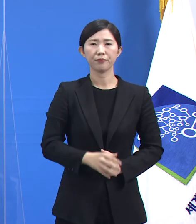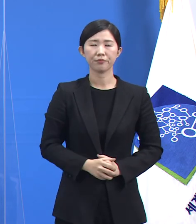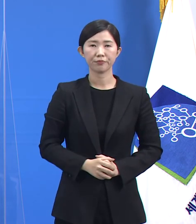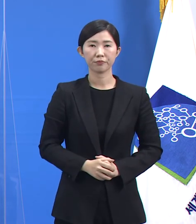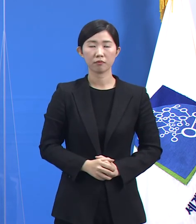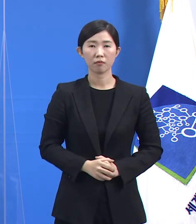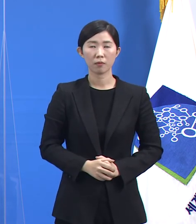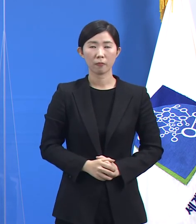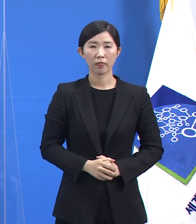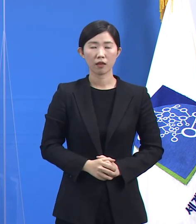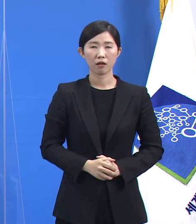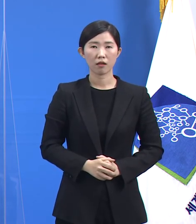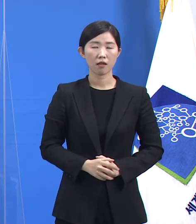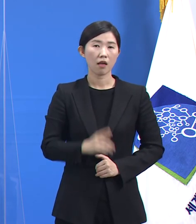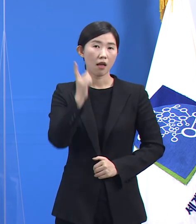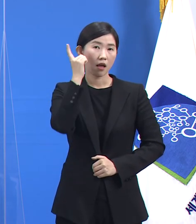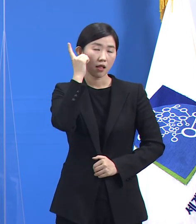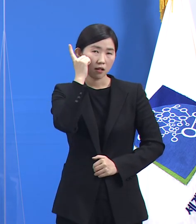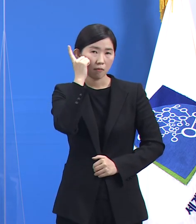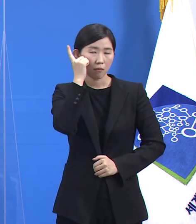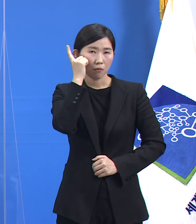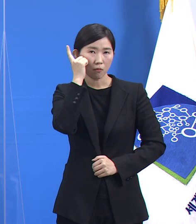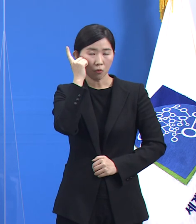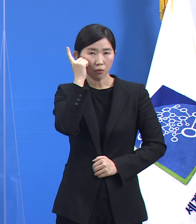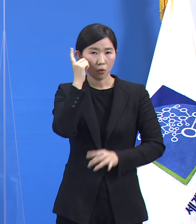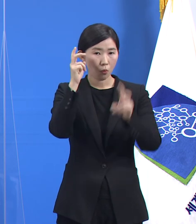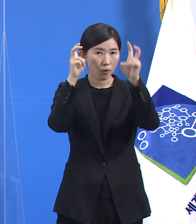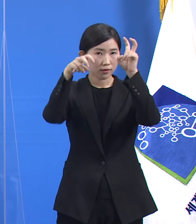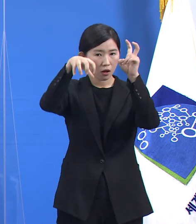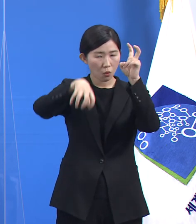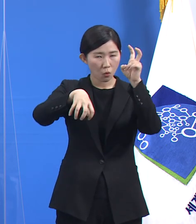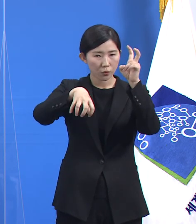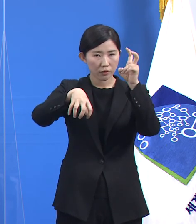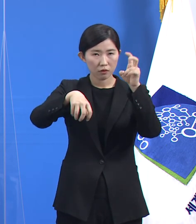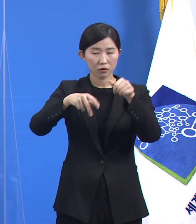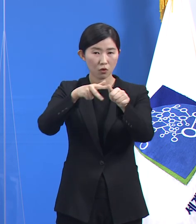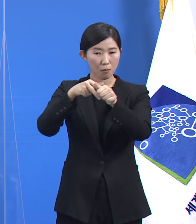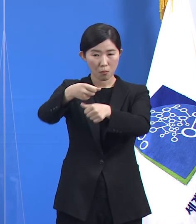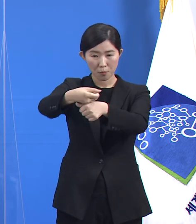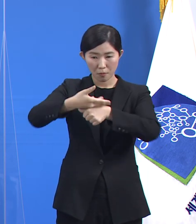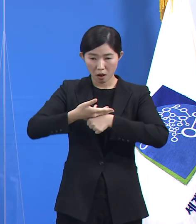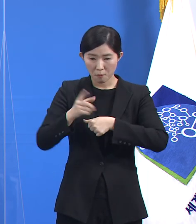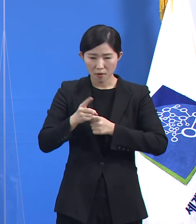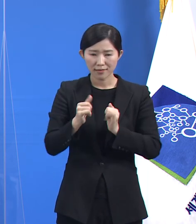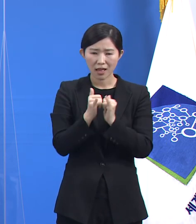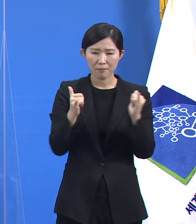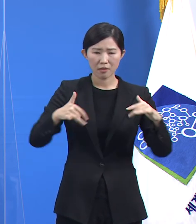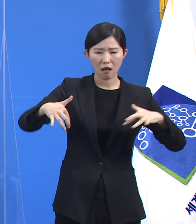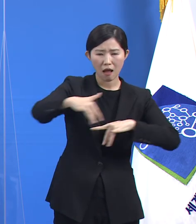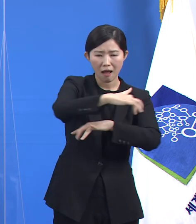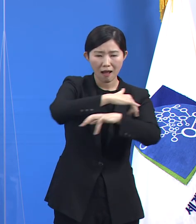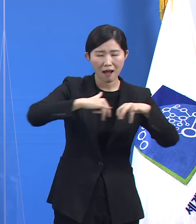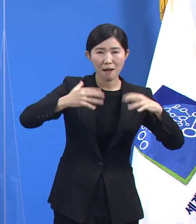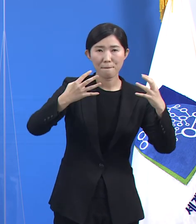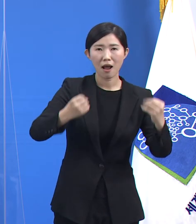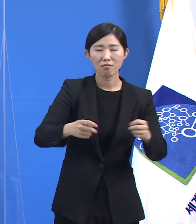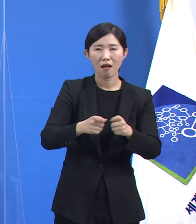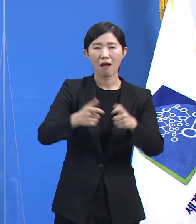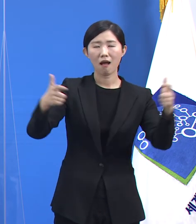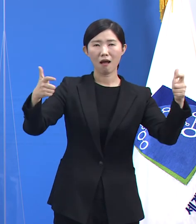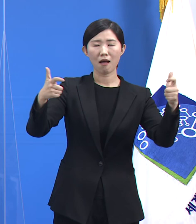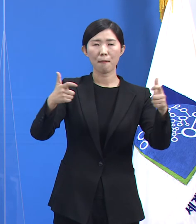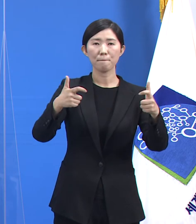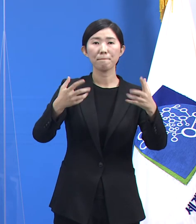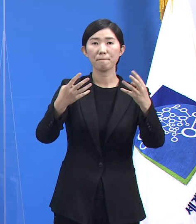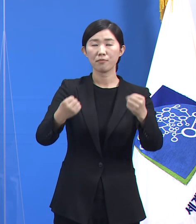이동통신사에서 제공하는 정보는 사람들의 이동이 늘고 있음을 알리고 있습니다. 사실 특별한 근거 자료